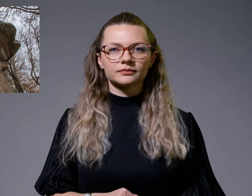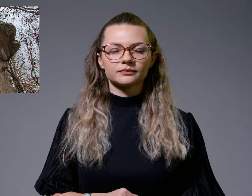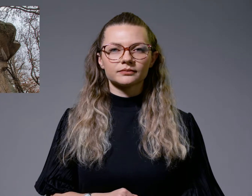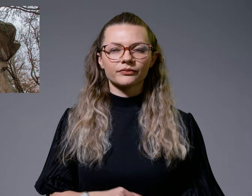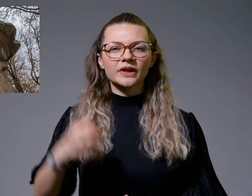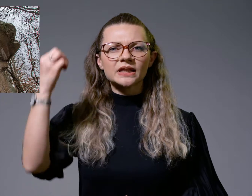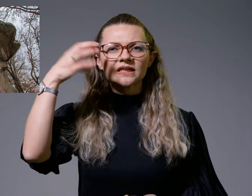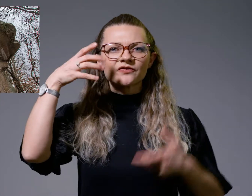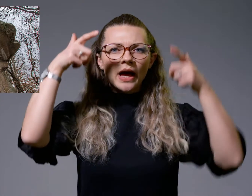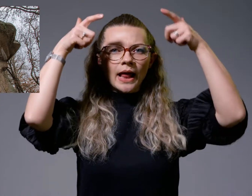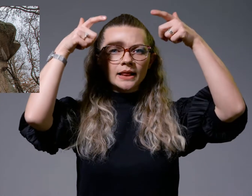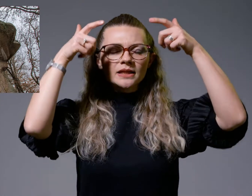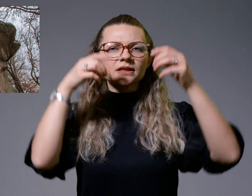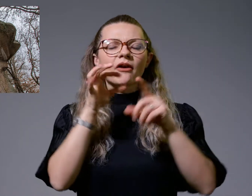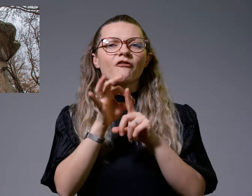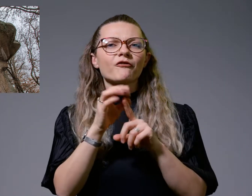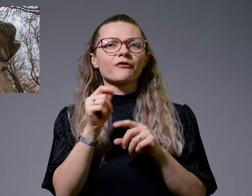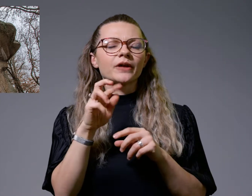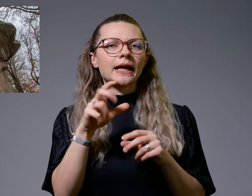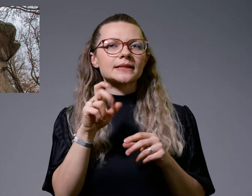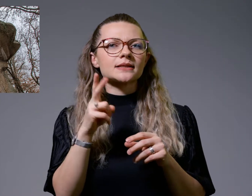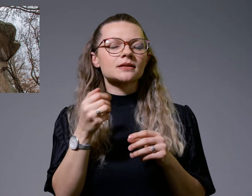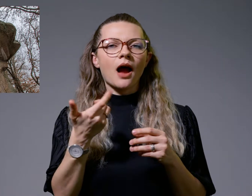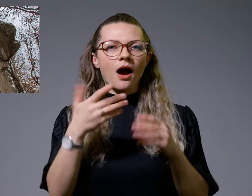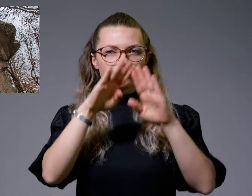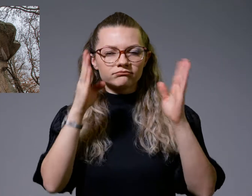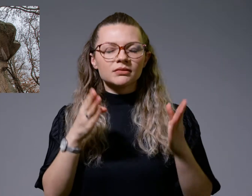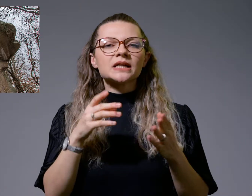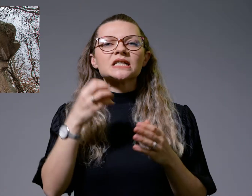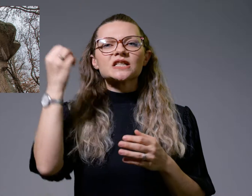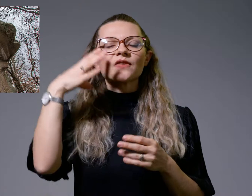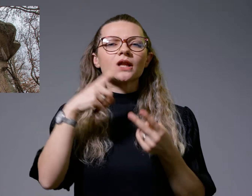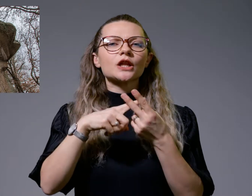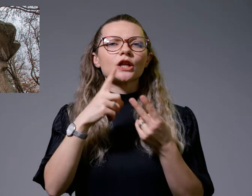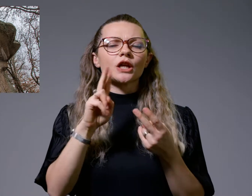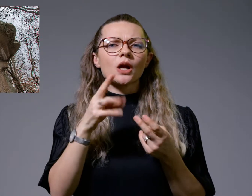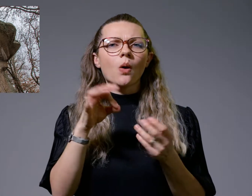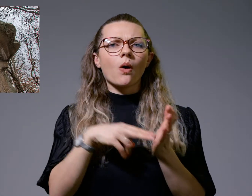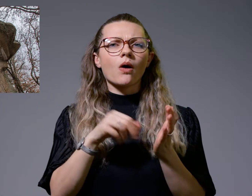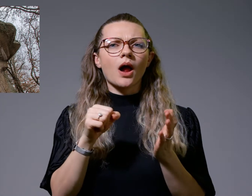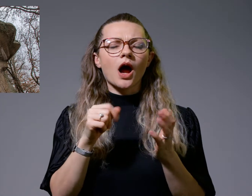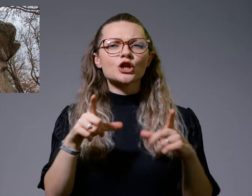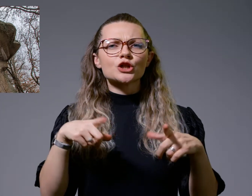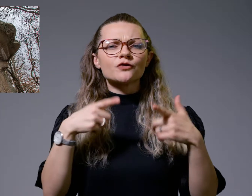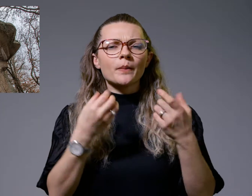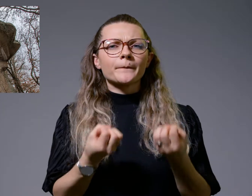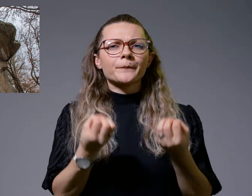Светецот фреска на Свети Никола Живописната природа на река Лешница